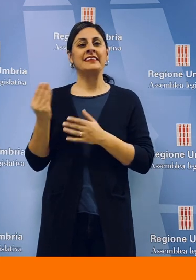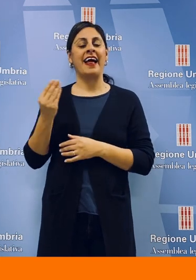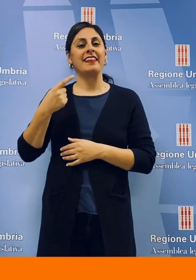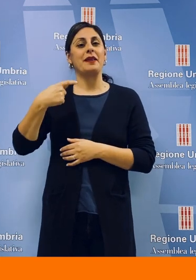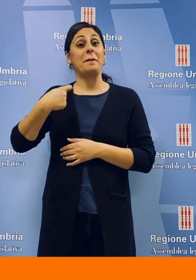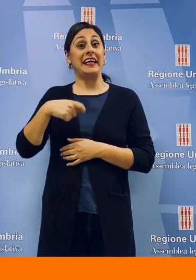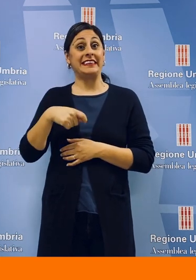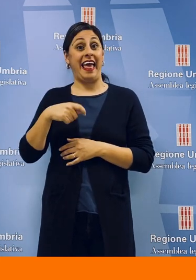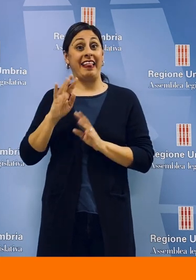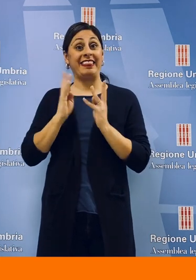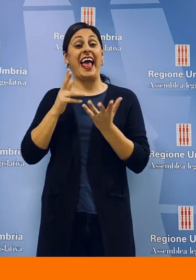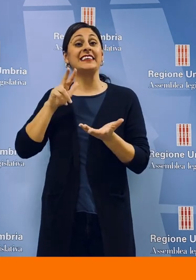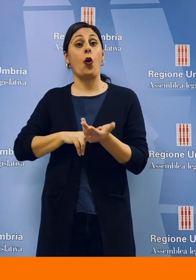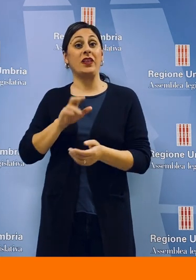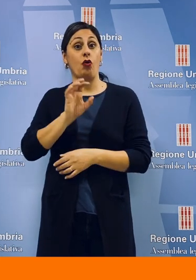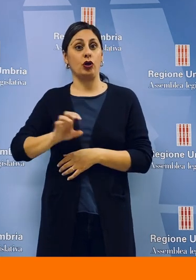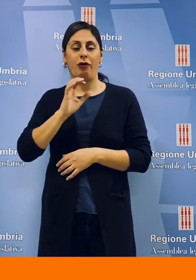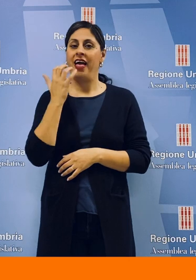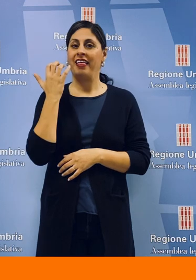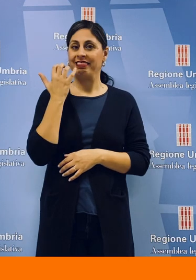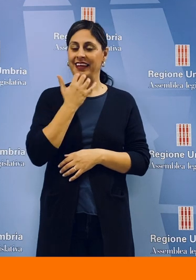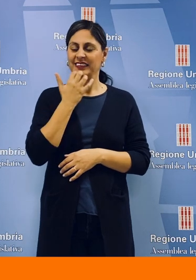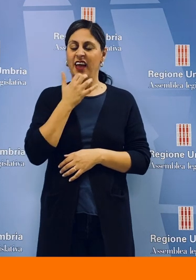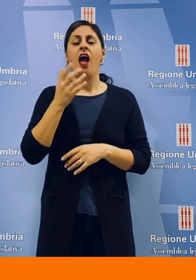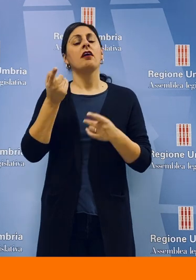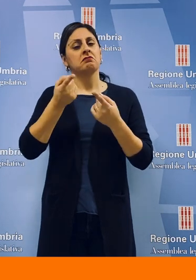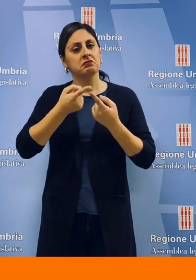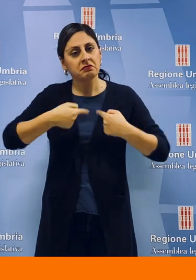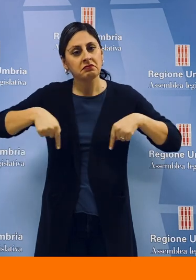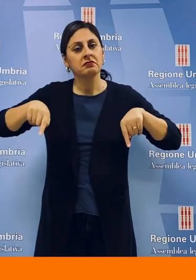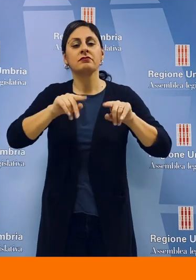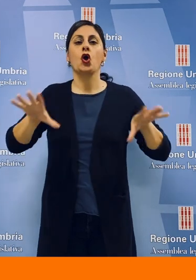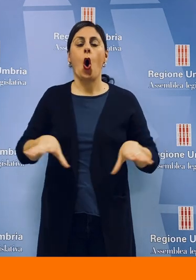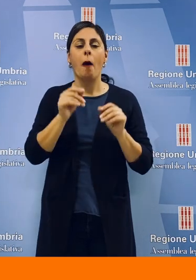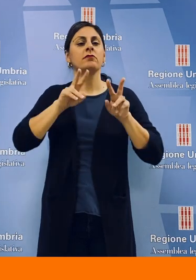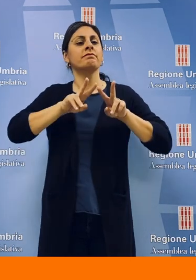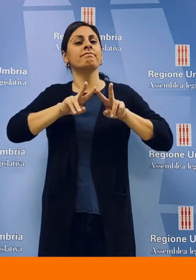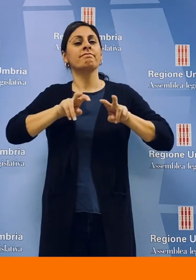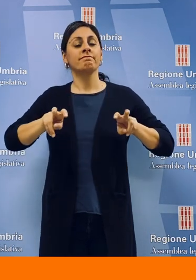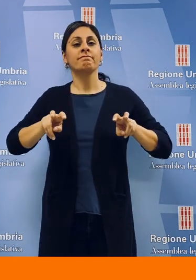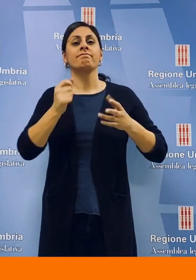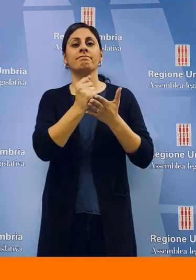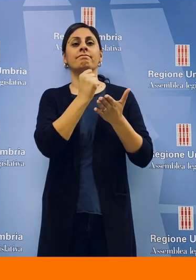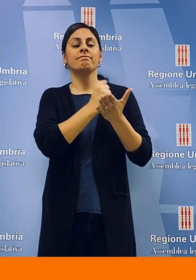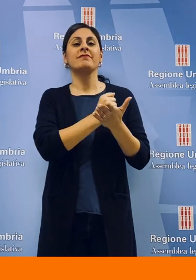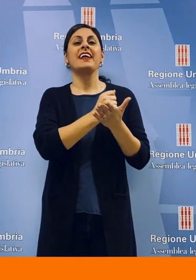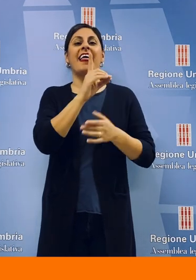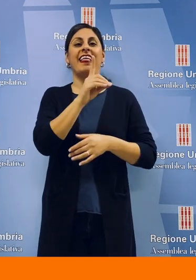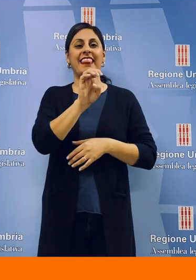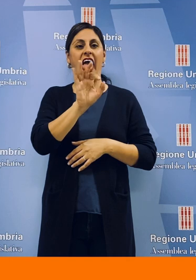'Esecutivo regionale Donatella Tesei si è riunita per iniziare l'esame del DEFRE, il Documento di Economia